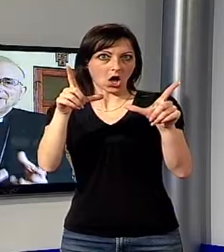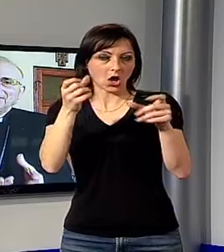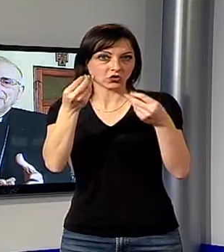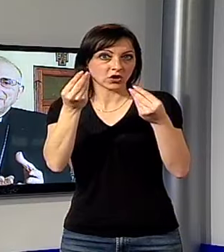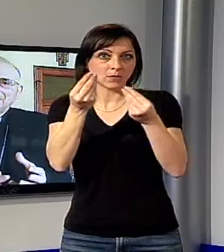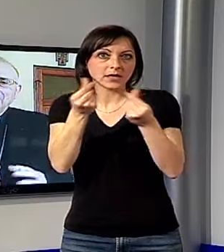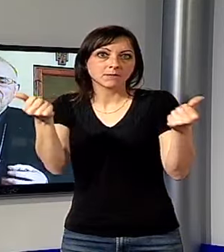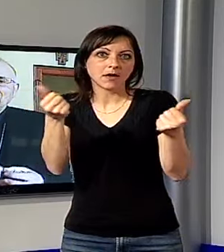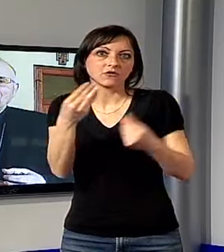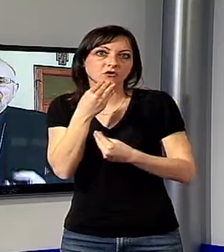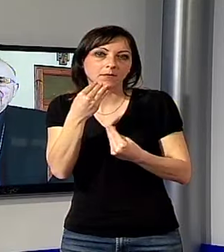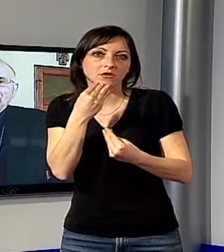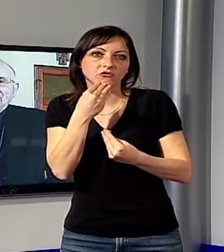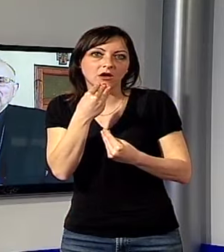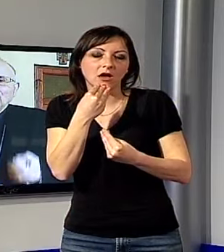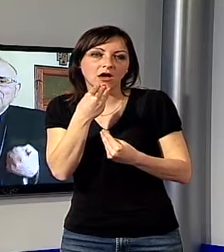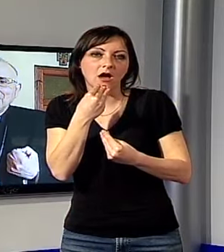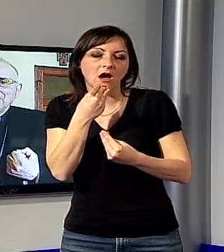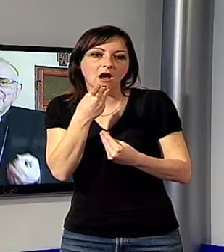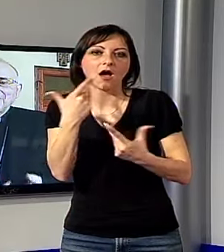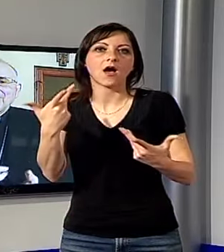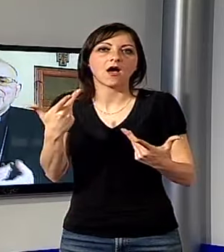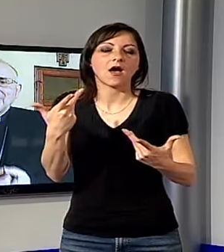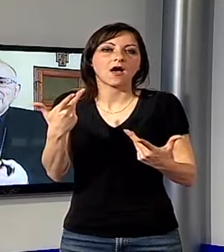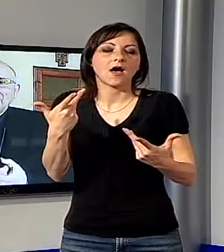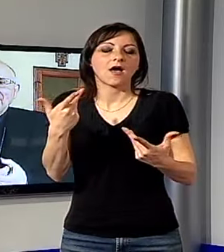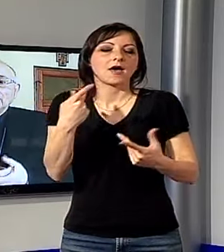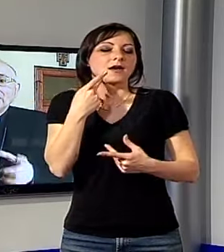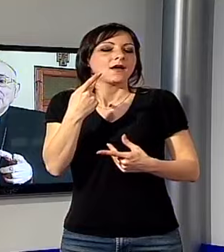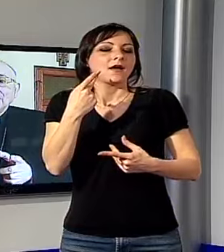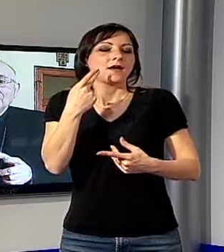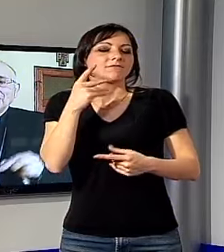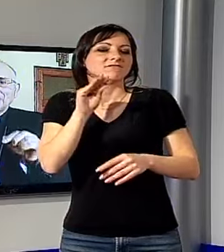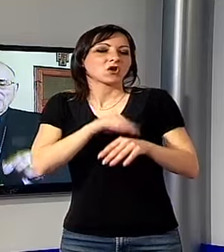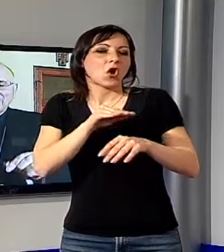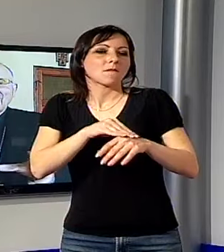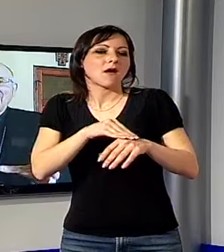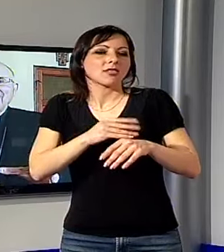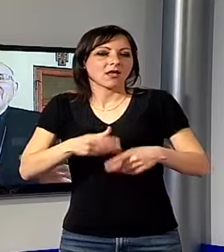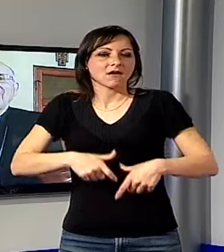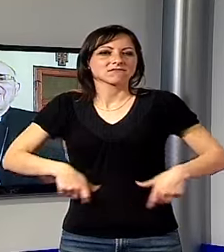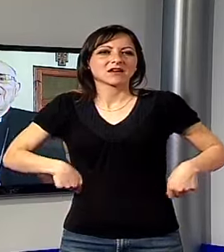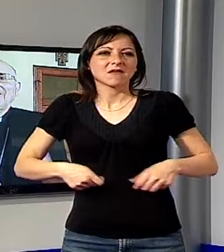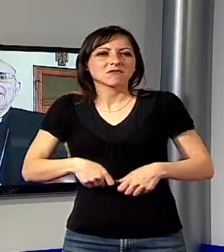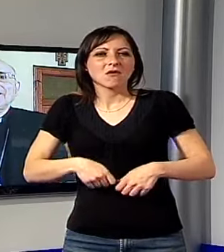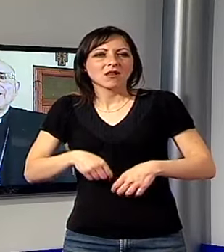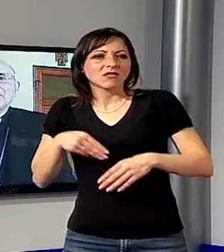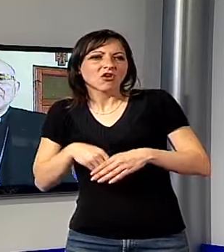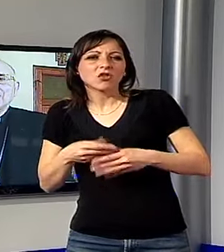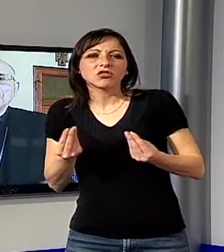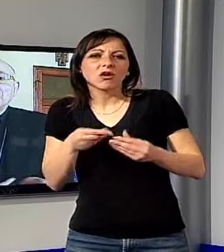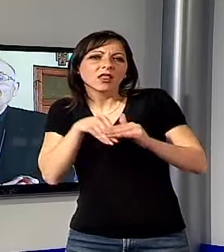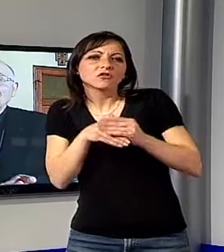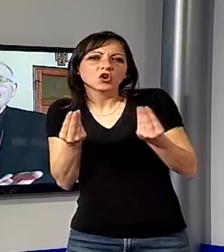la bontà di questa bimba, in flagrante perché sul suo crembiule c'era del pane. Quando gli hanno detto, qui che c'hai, l'hai